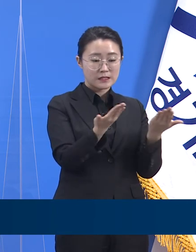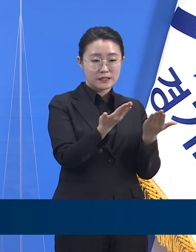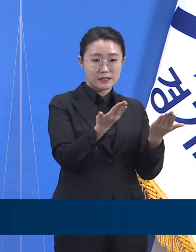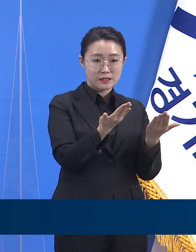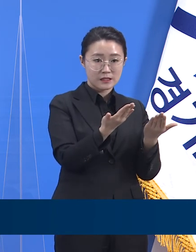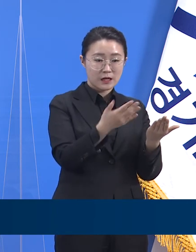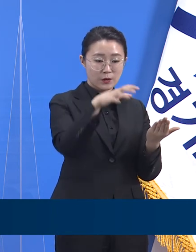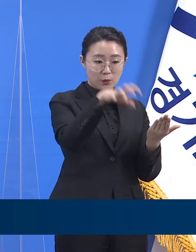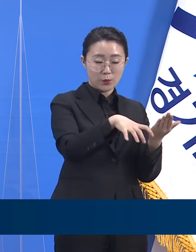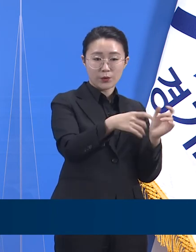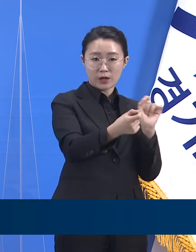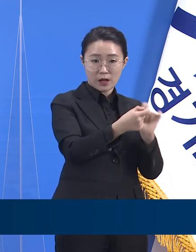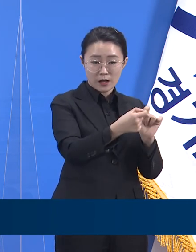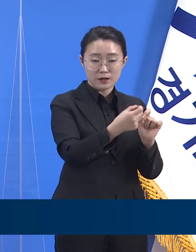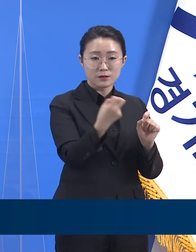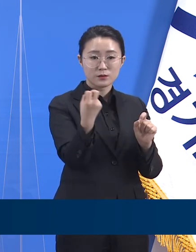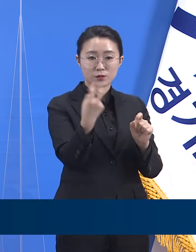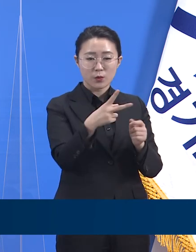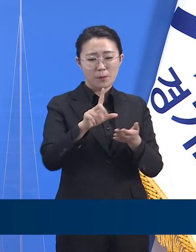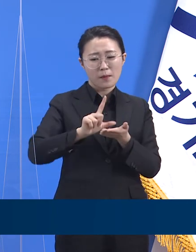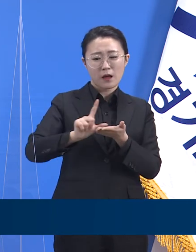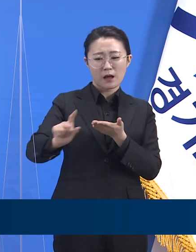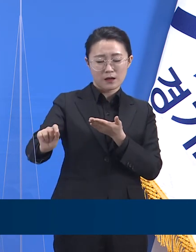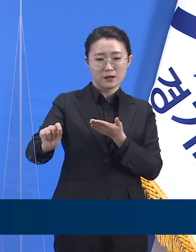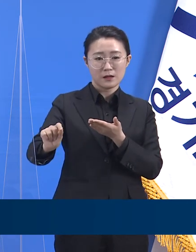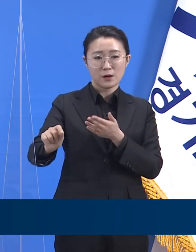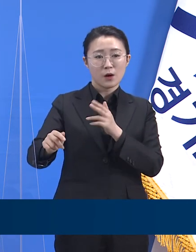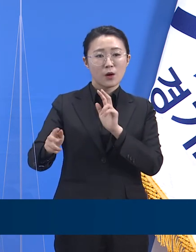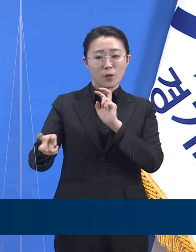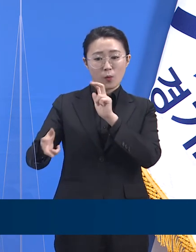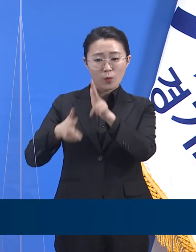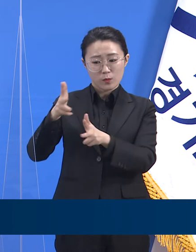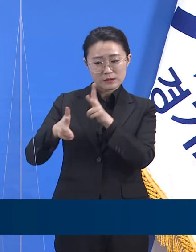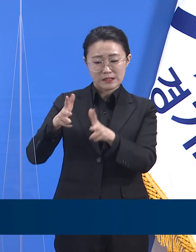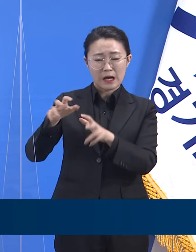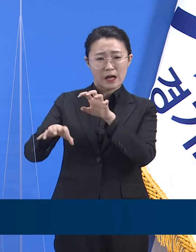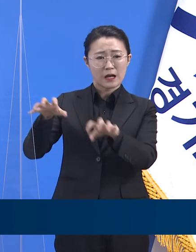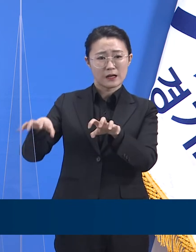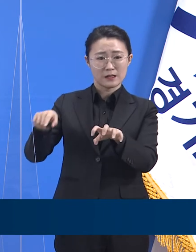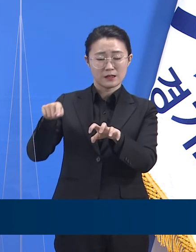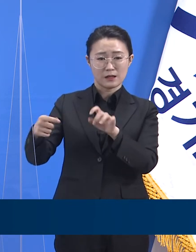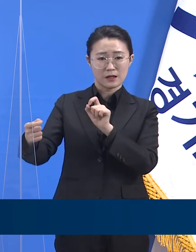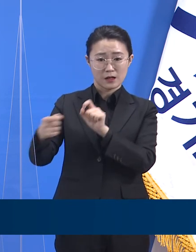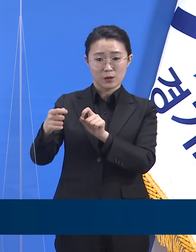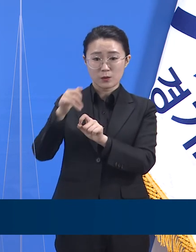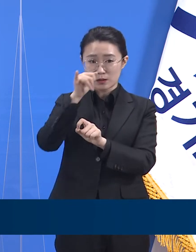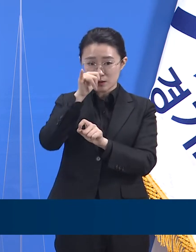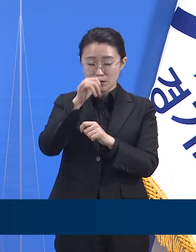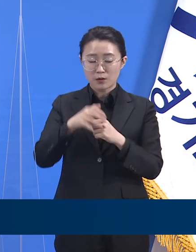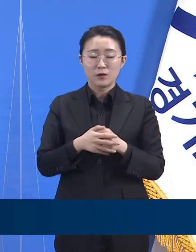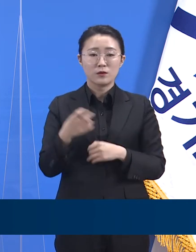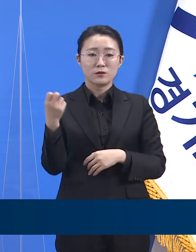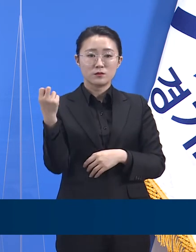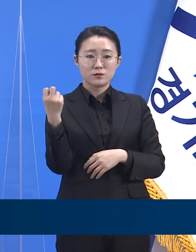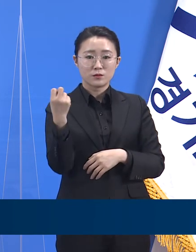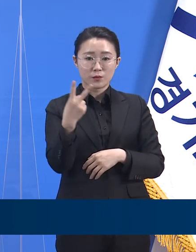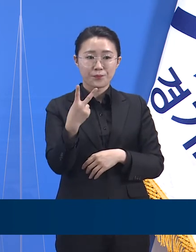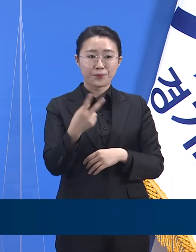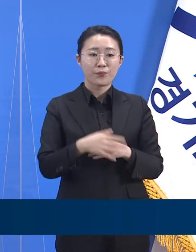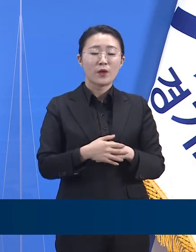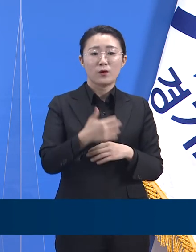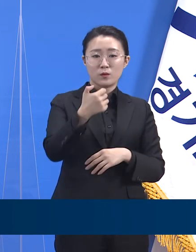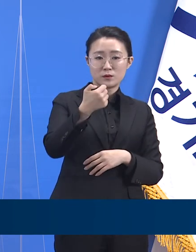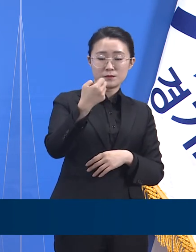71개 임시선별검사소 숫자는 전국 총 124개소의 약 57.3